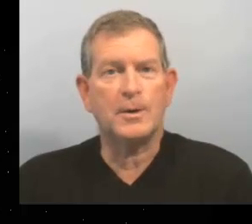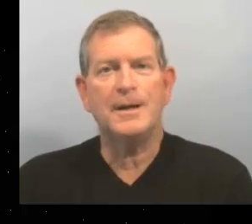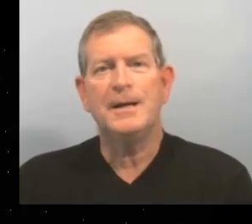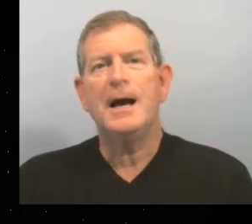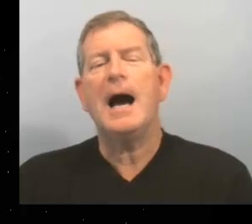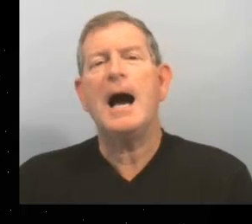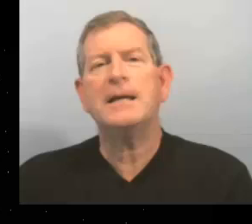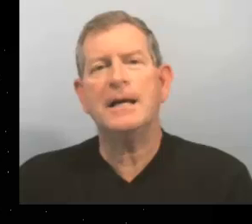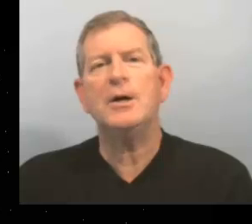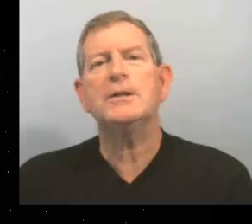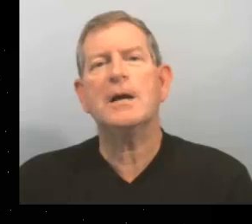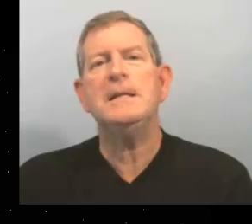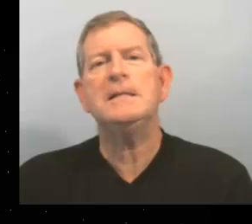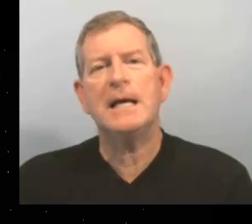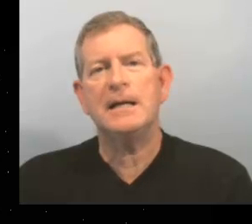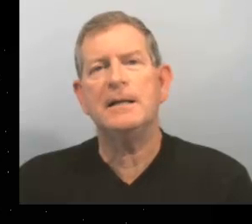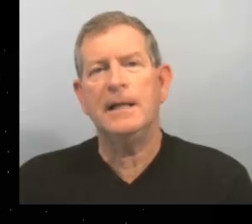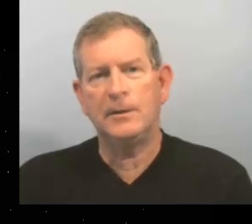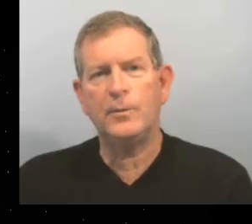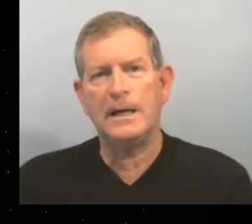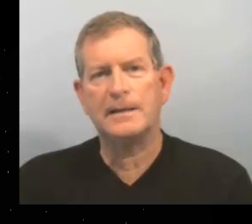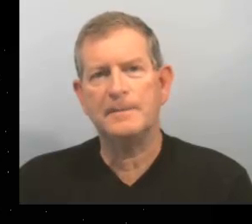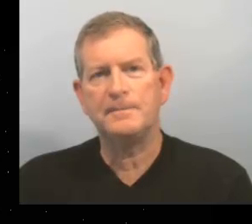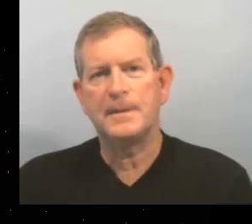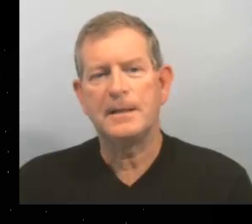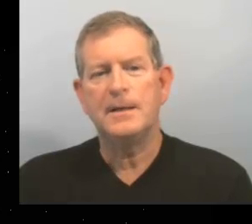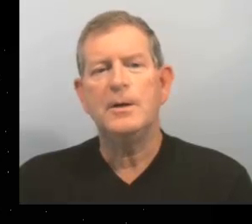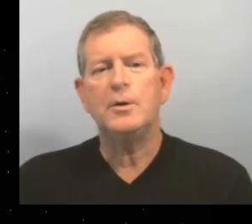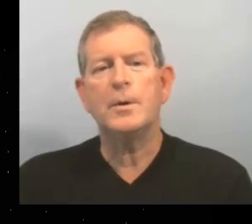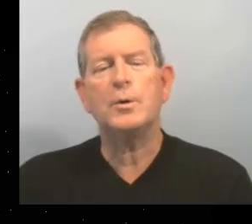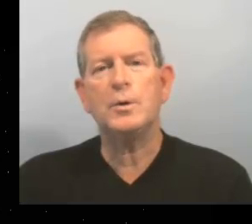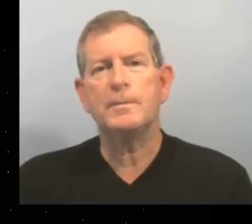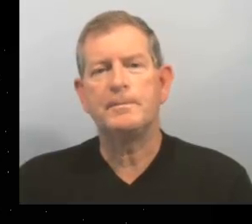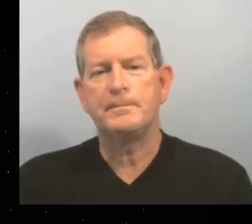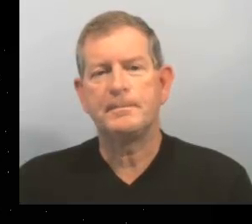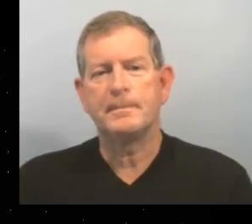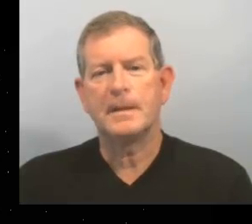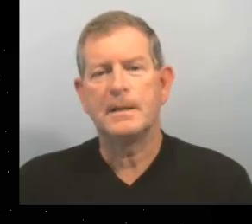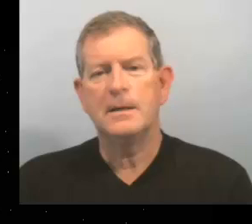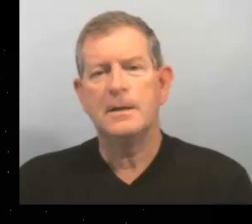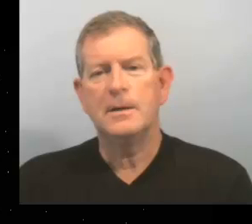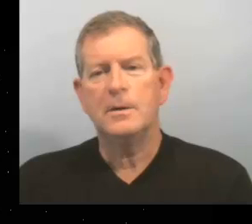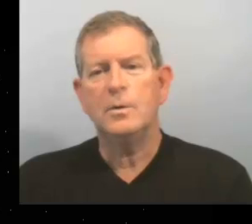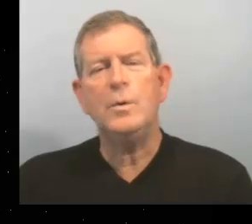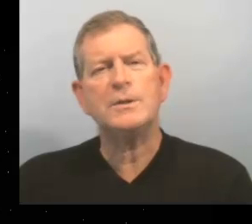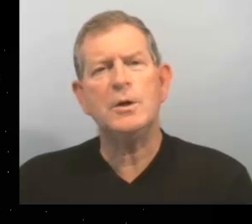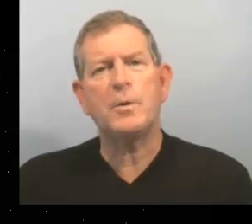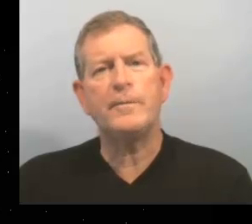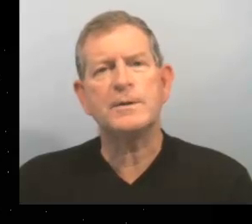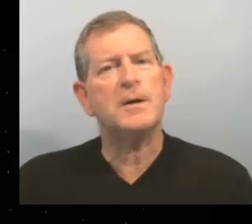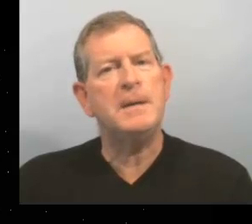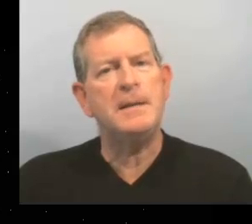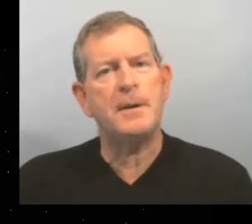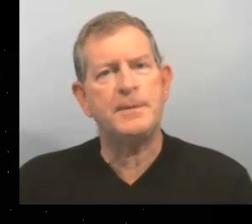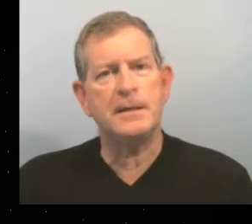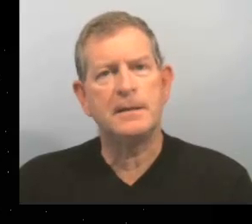encore, à quelle heure termine-t-elle les devoirs ? Numéro 2 Où est-ce que le